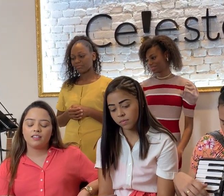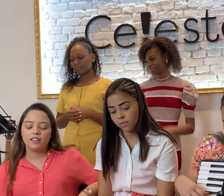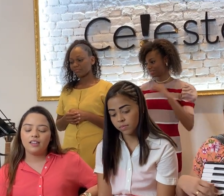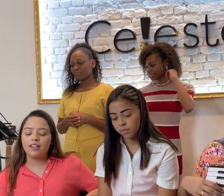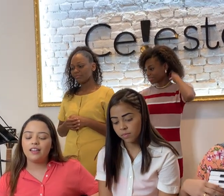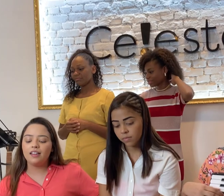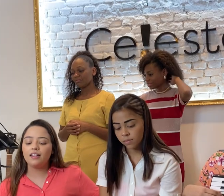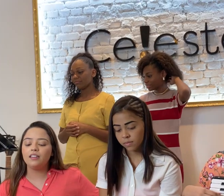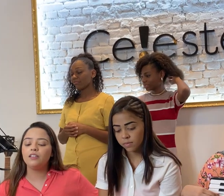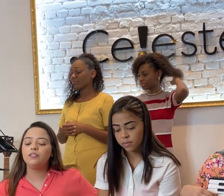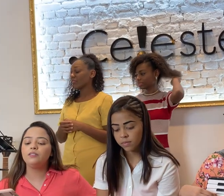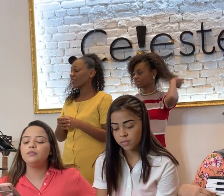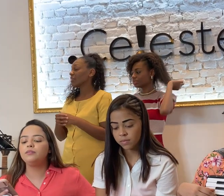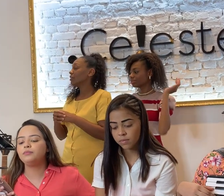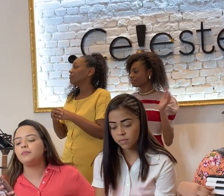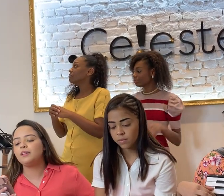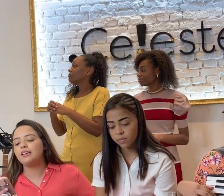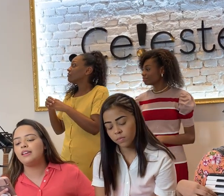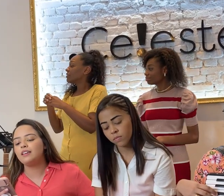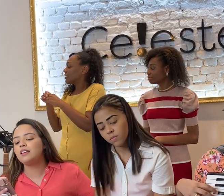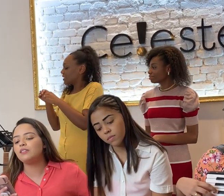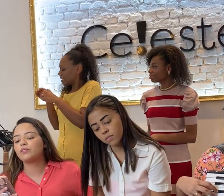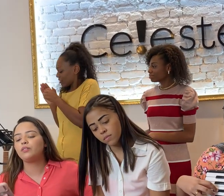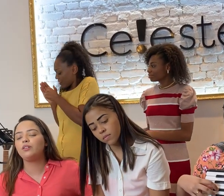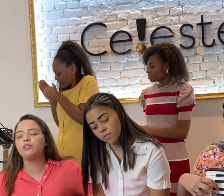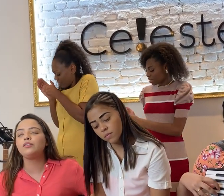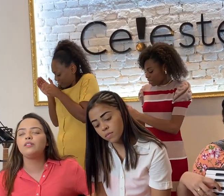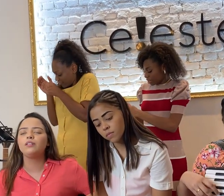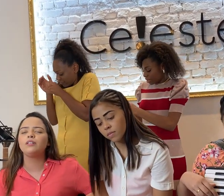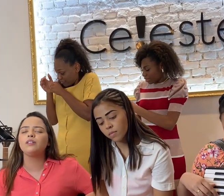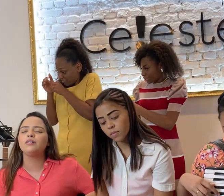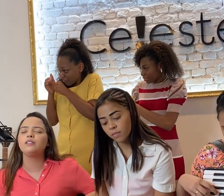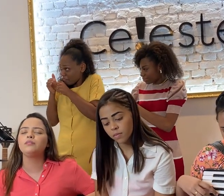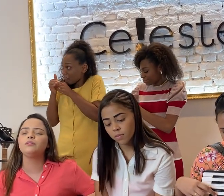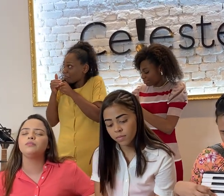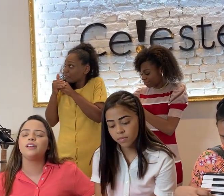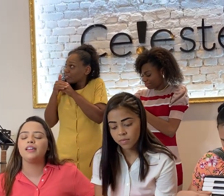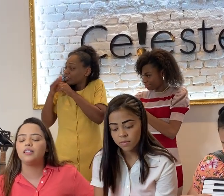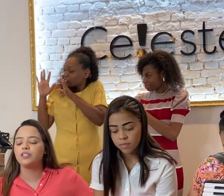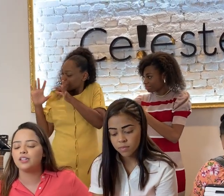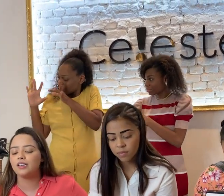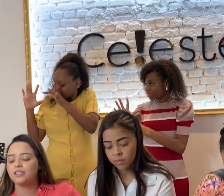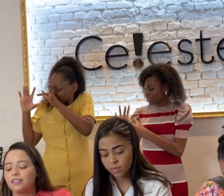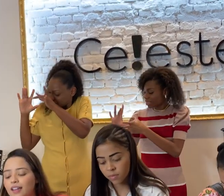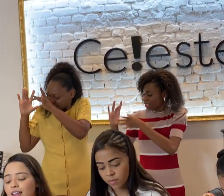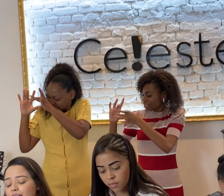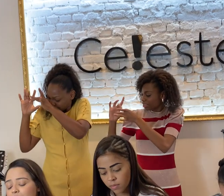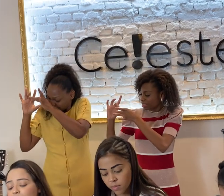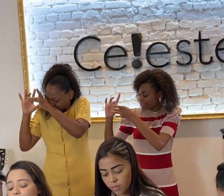Eu me escondo em ti, Senhor,